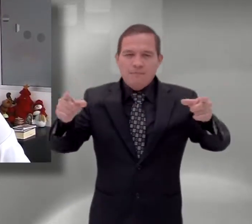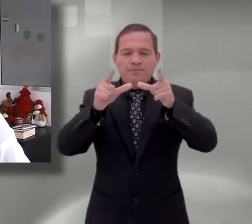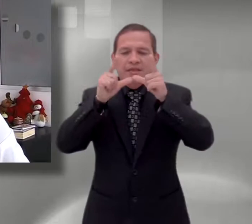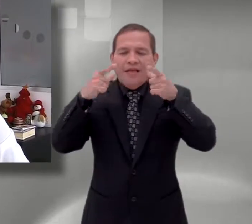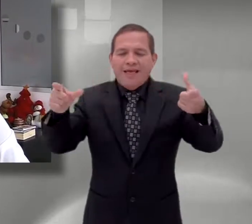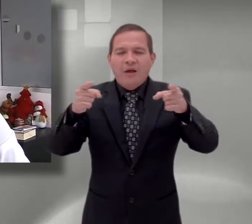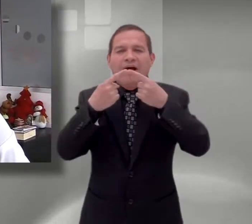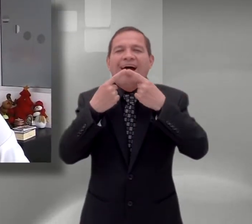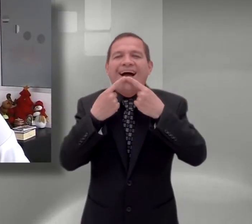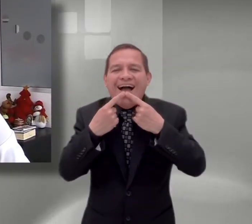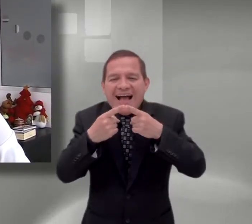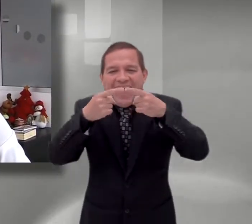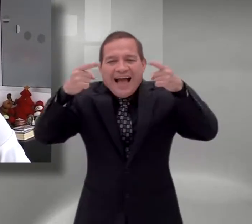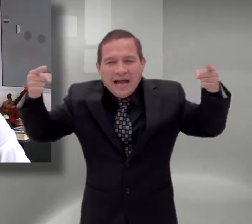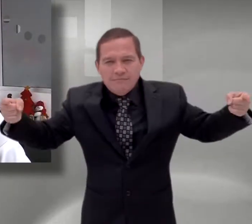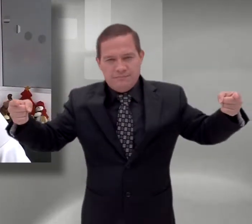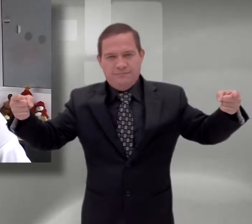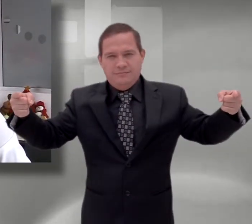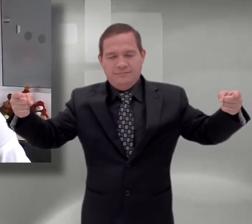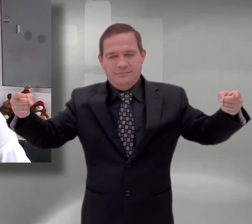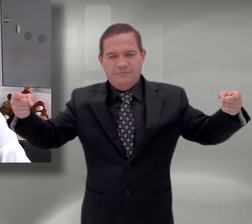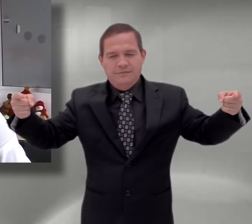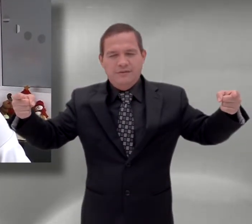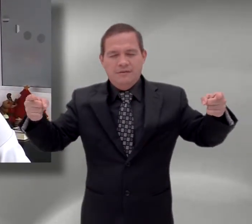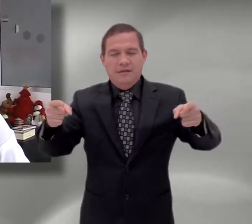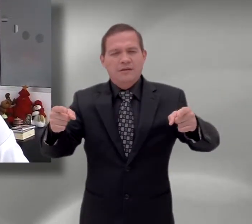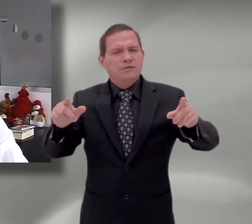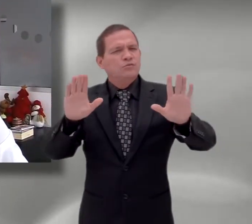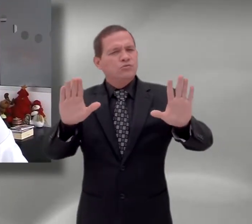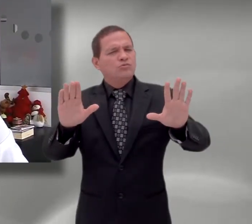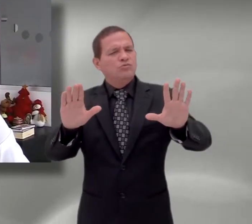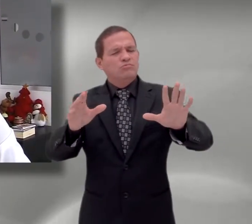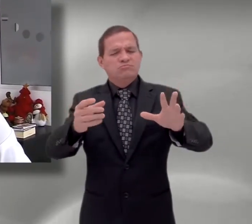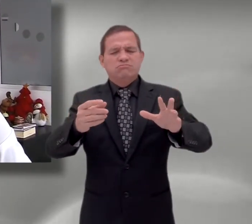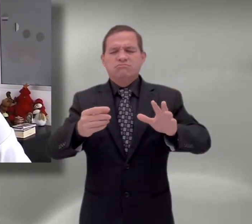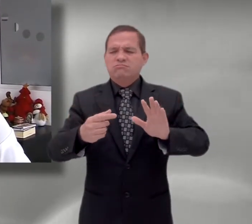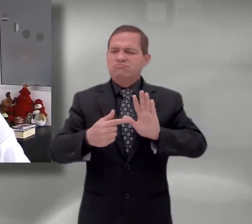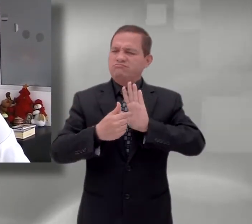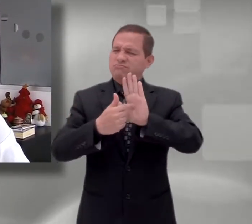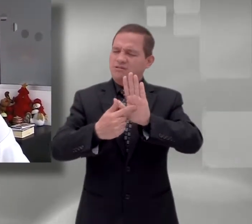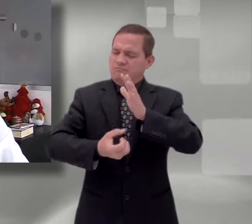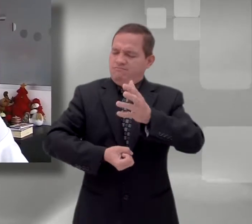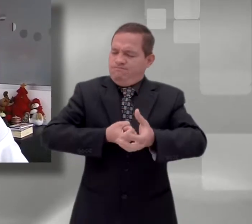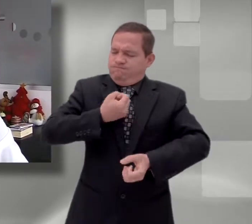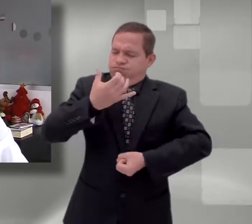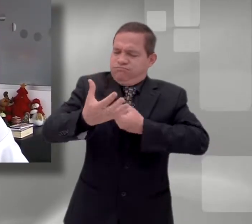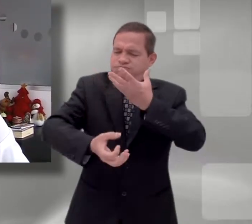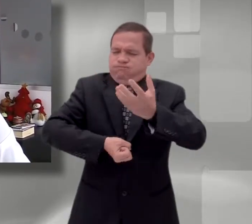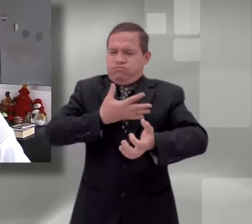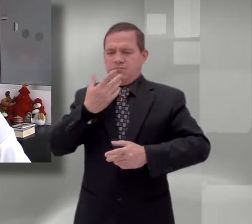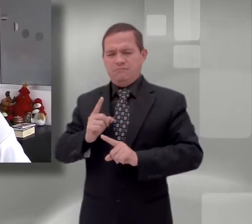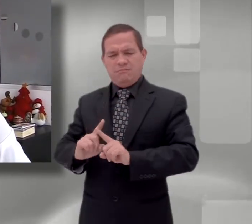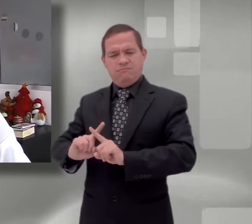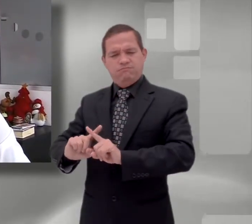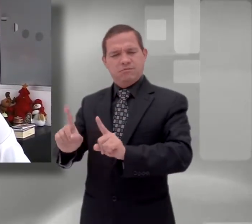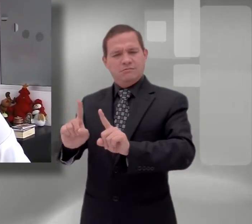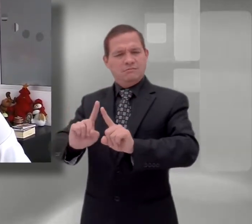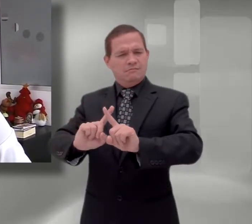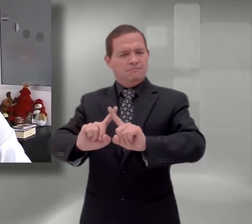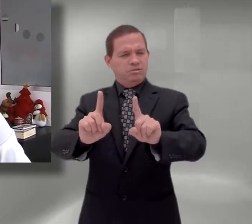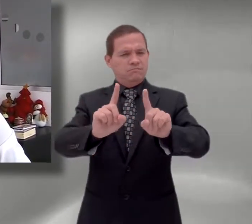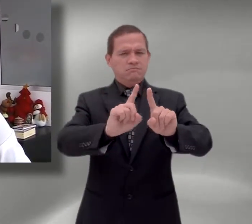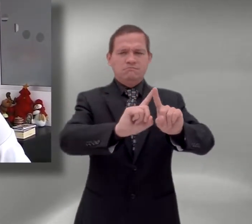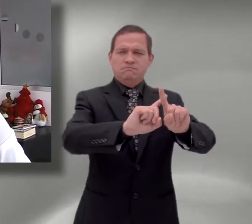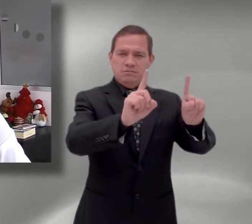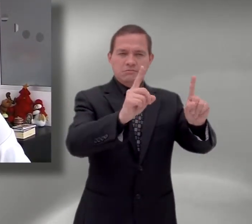lenguaje nos permite incluir en su ámbito manifestaciones expresivas diversas que van desde aquellas que se